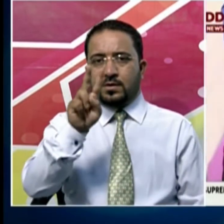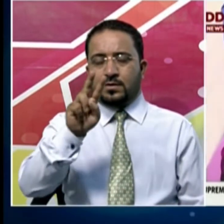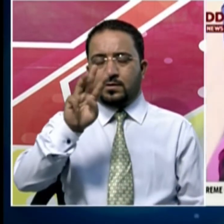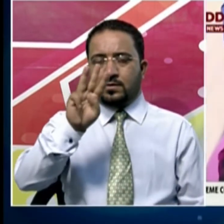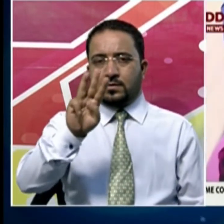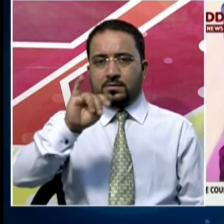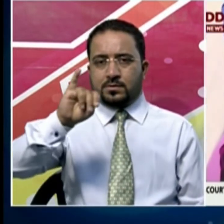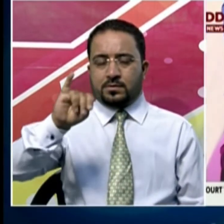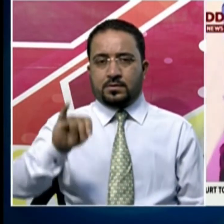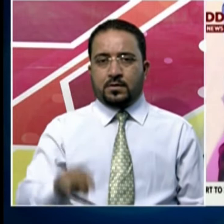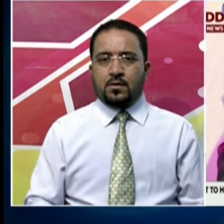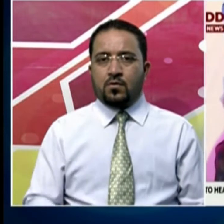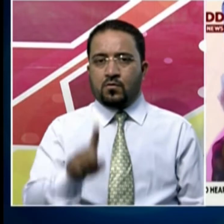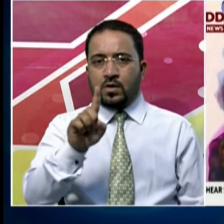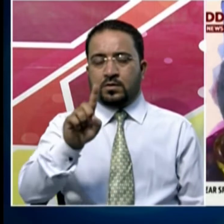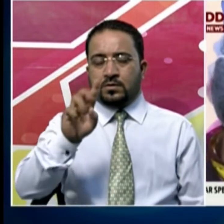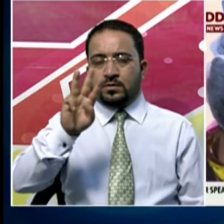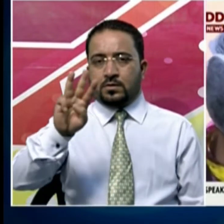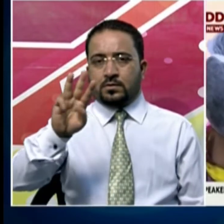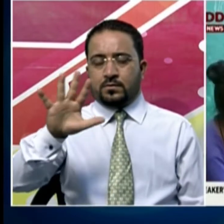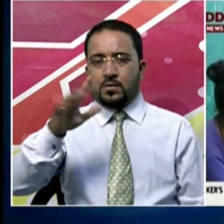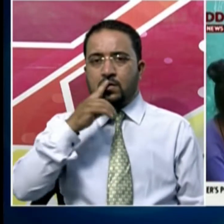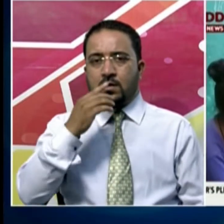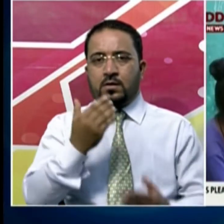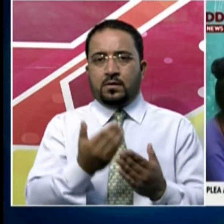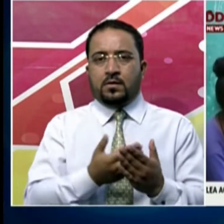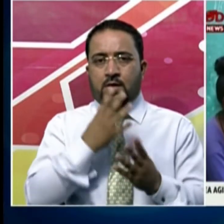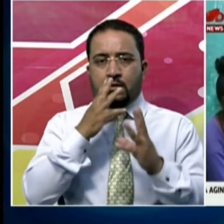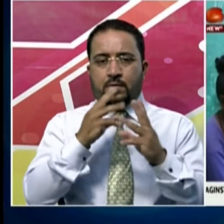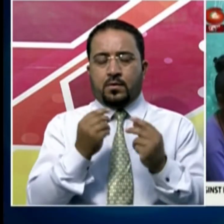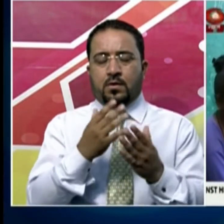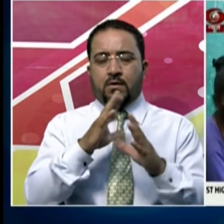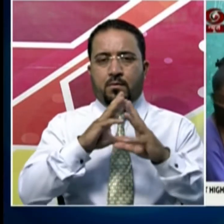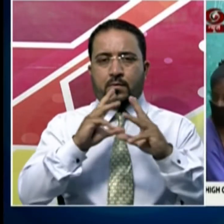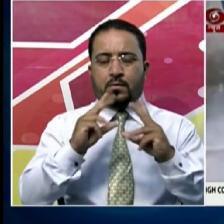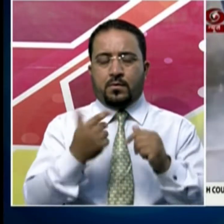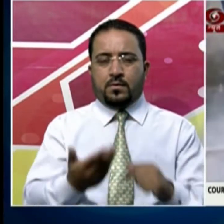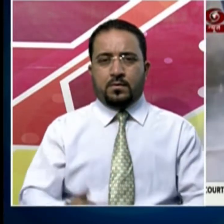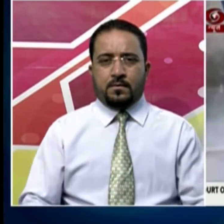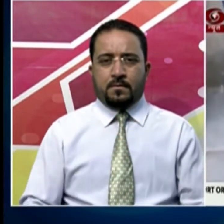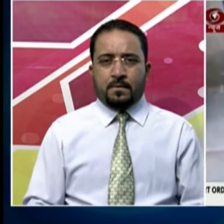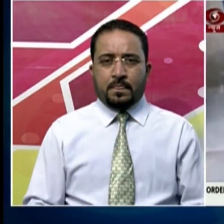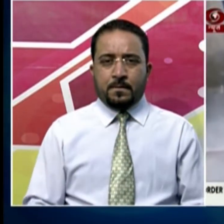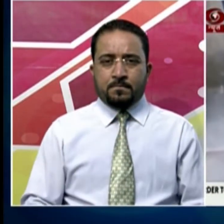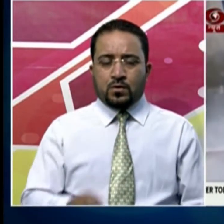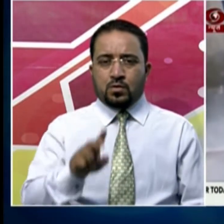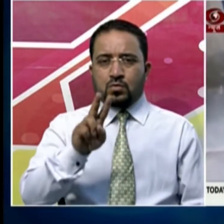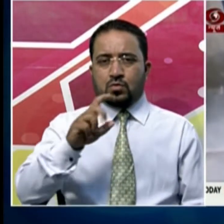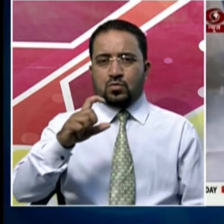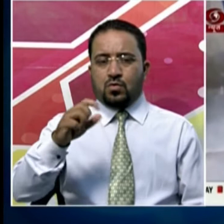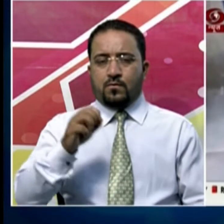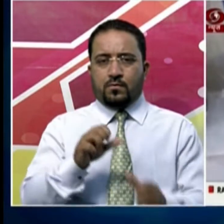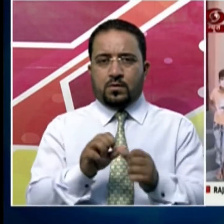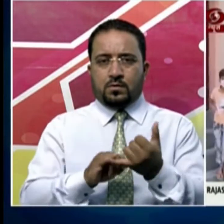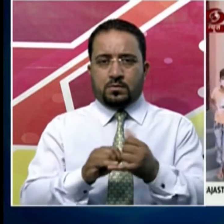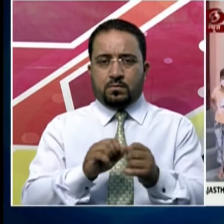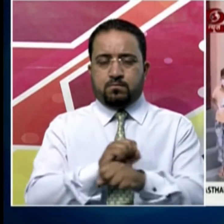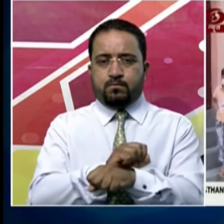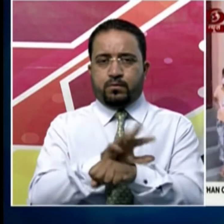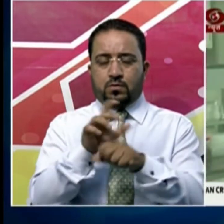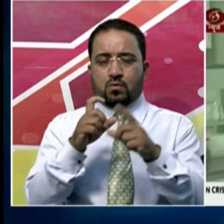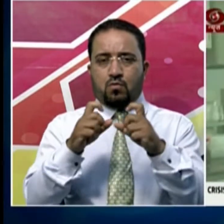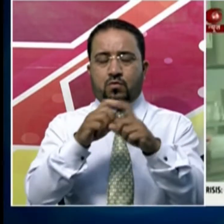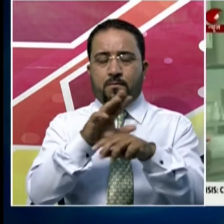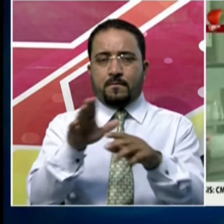ایک سو پینتالیس افراد صحت یاب ہوئے ہیں ملک میں کووڈ انیس پھوٹ پڑھنے کے